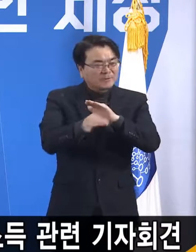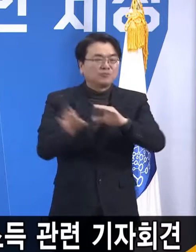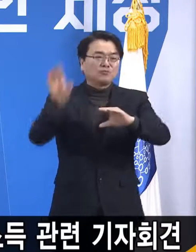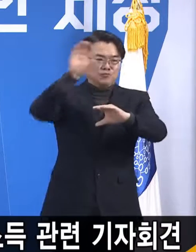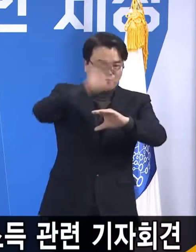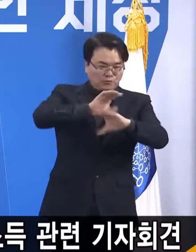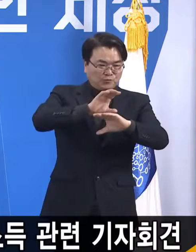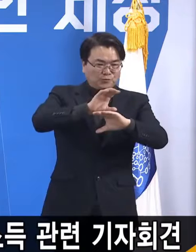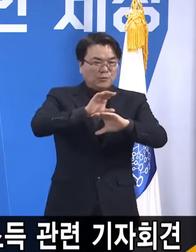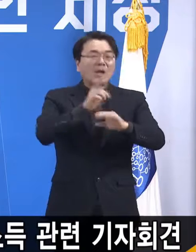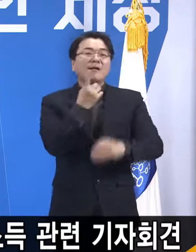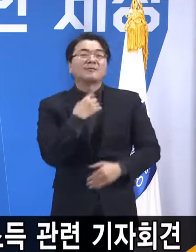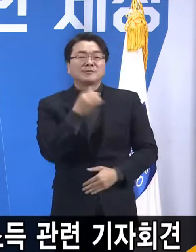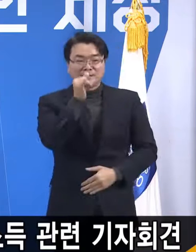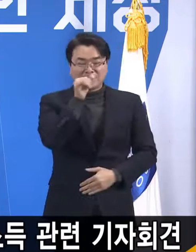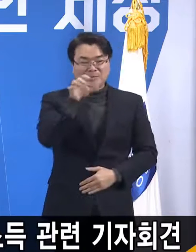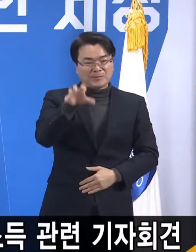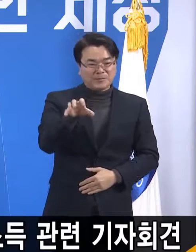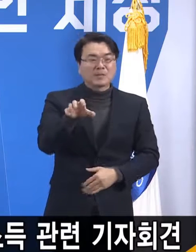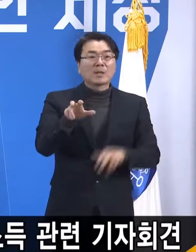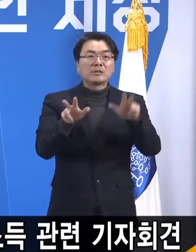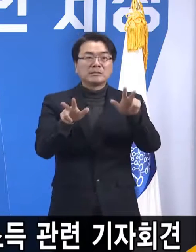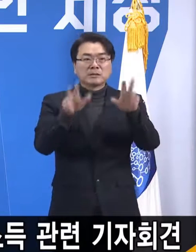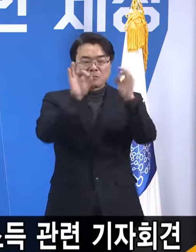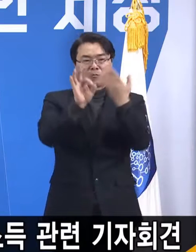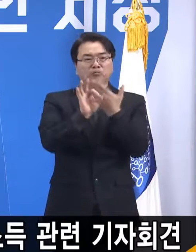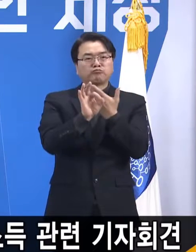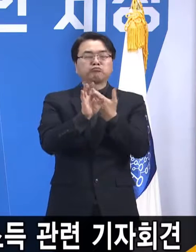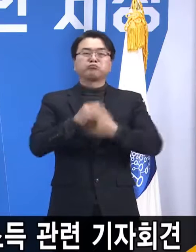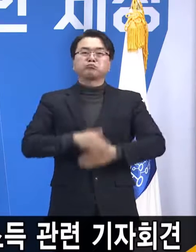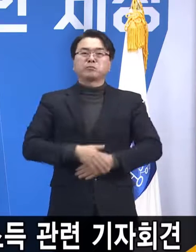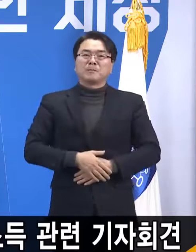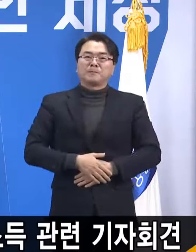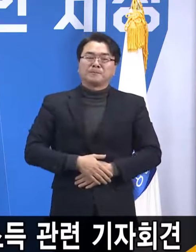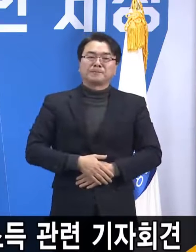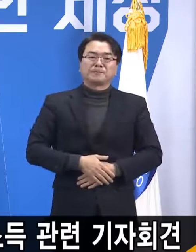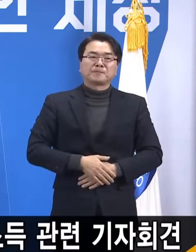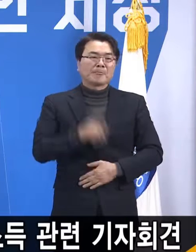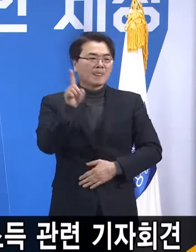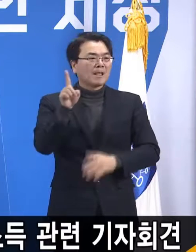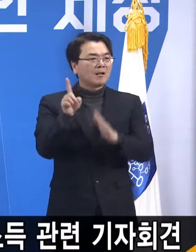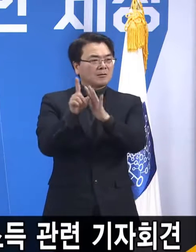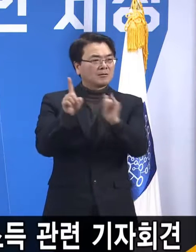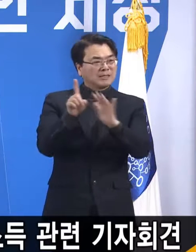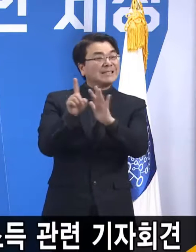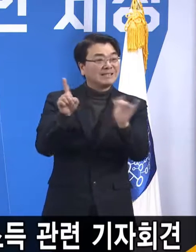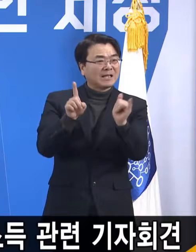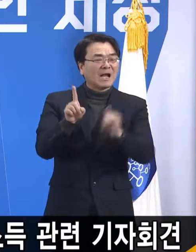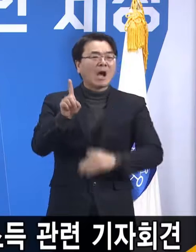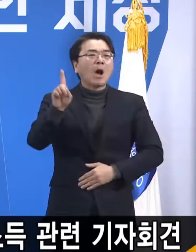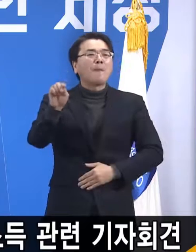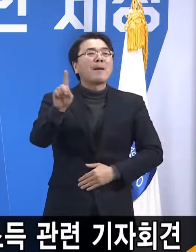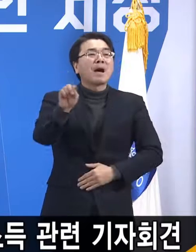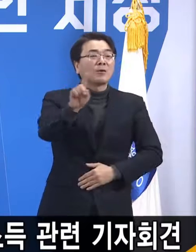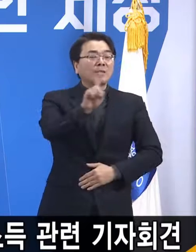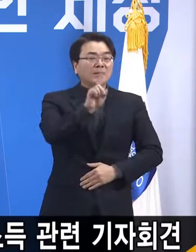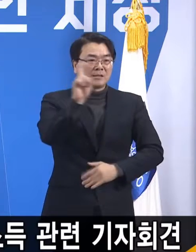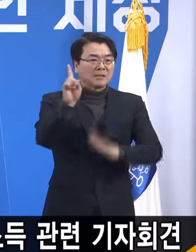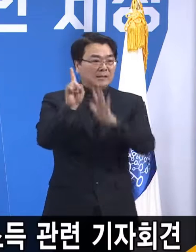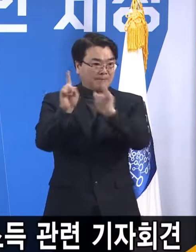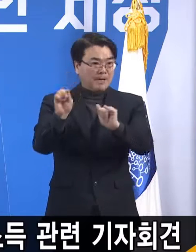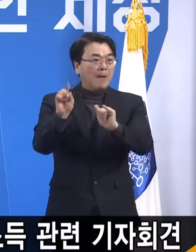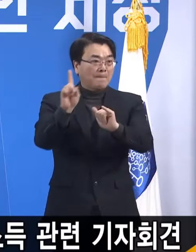곳이 있는데 거기는 현재 당시에 저희가 1인당 만원씩의 특별조정보부금 지원을